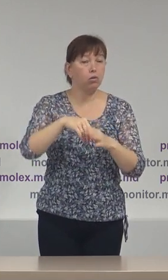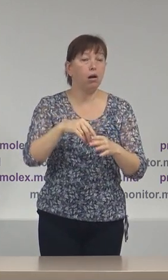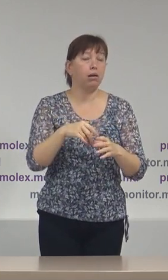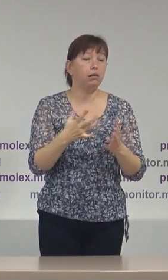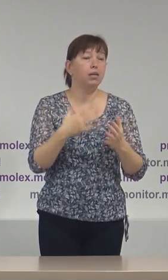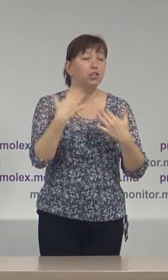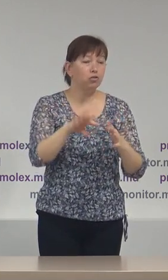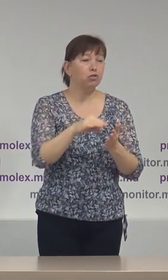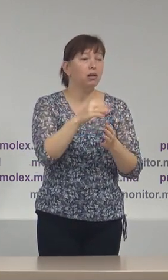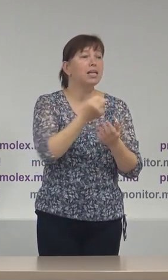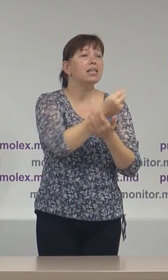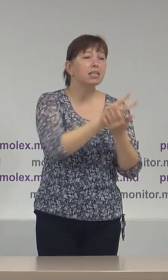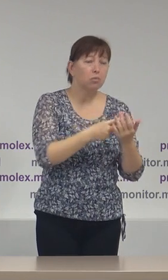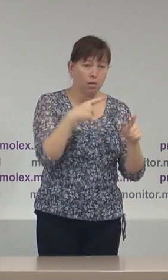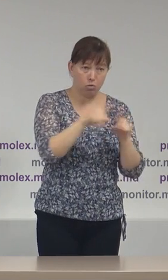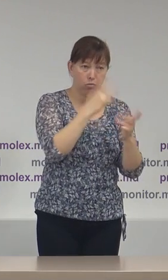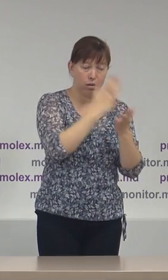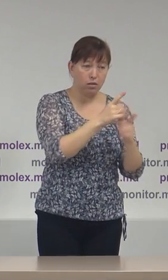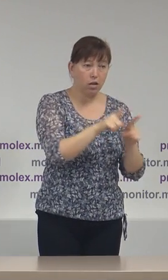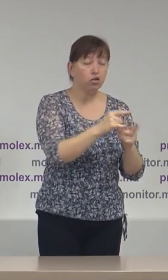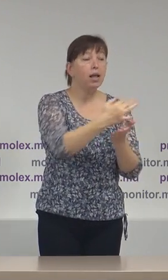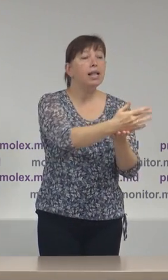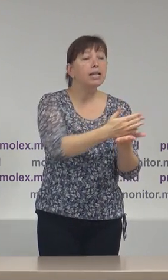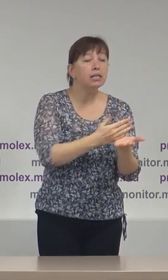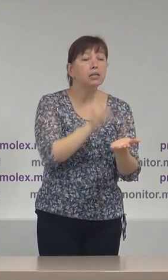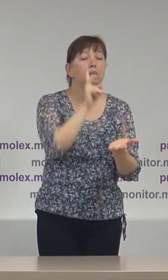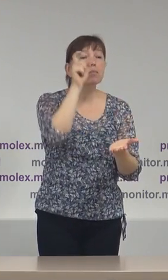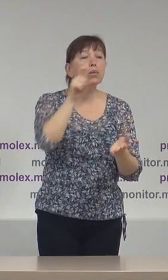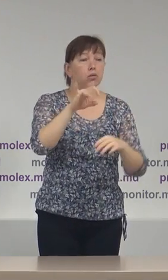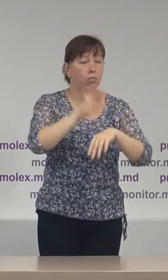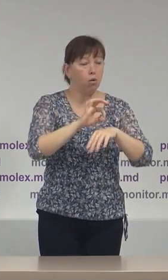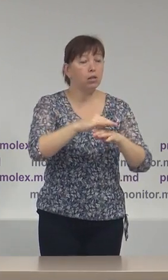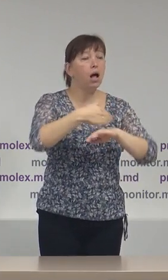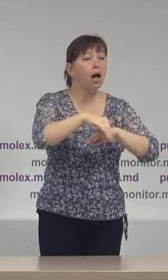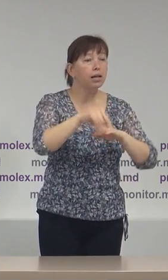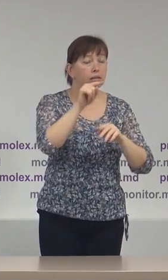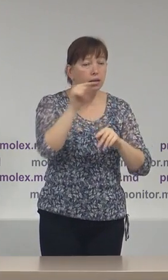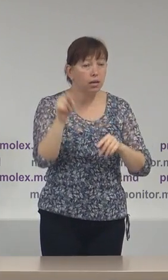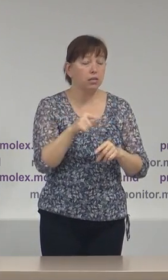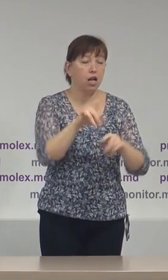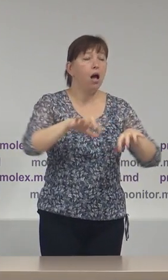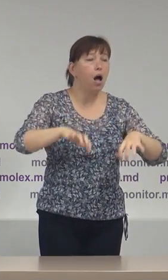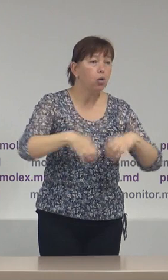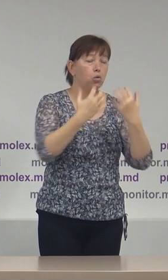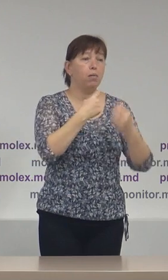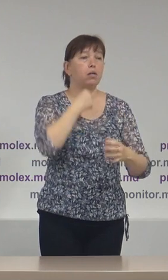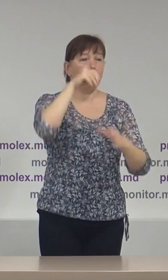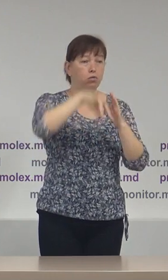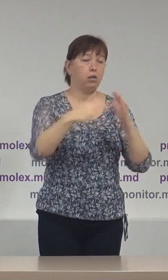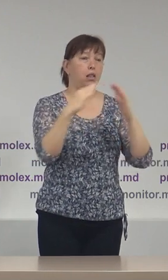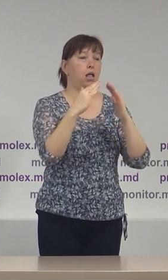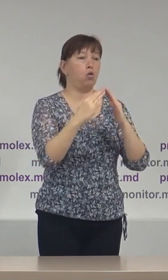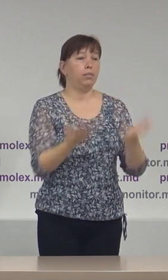existent în spitali, etc., listele cu persoanele respective și acestea automat să voteze la